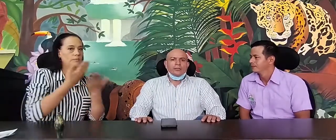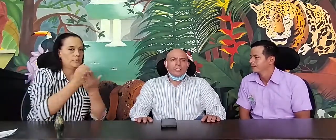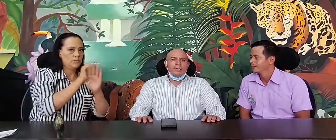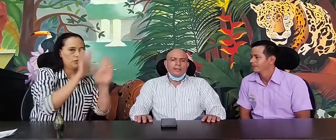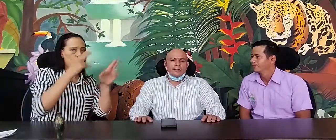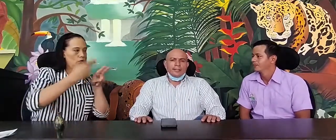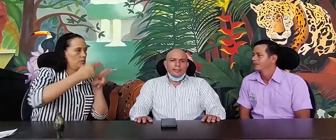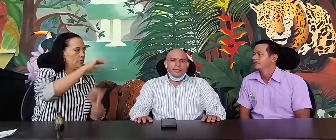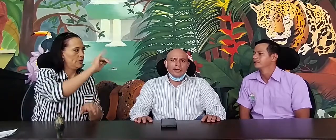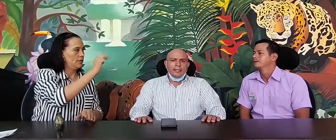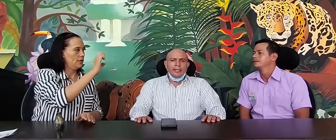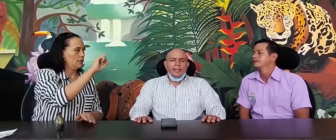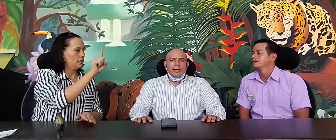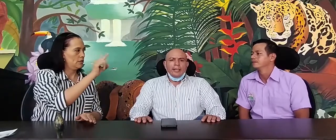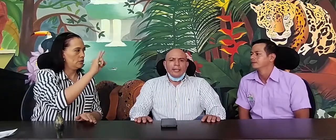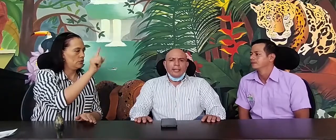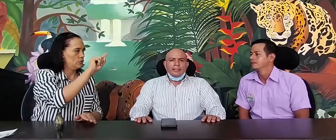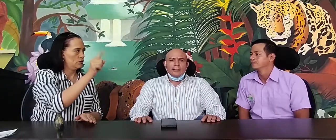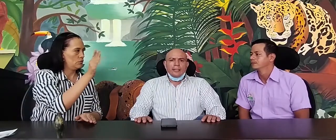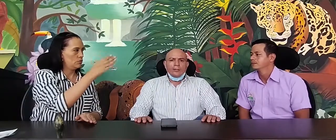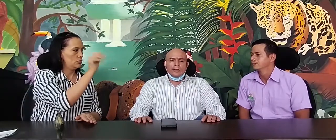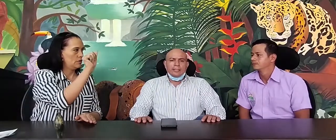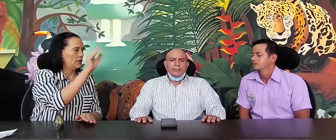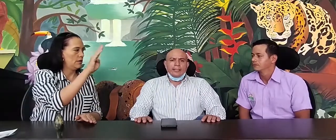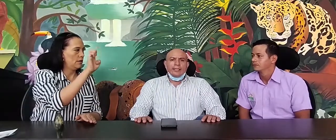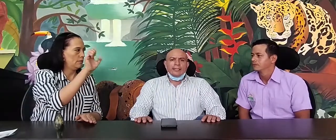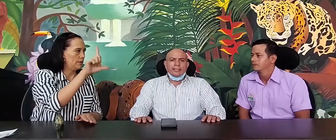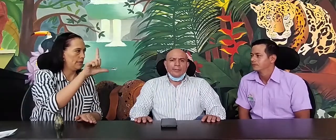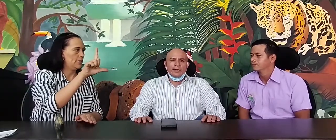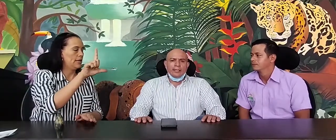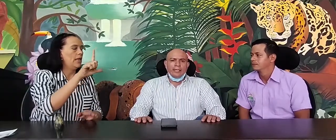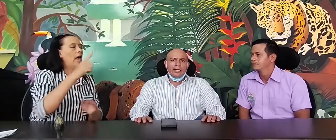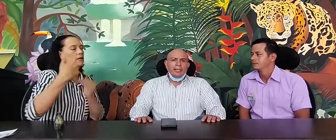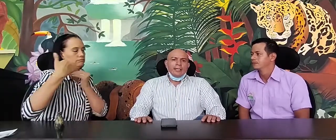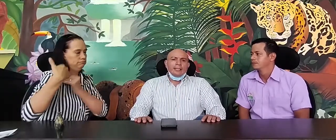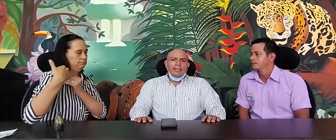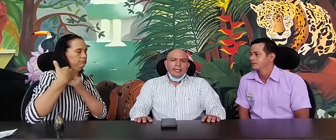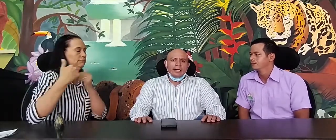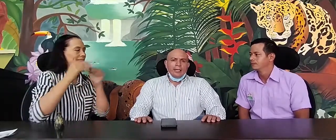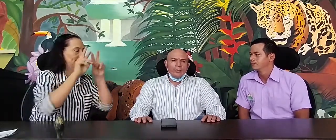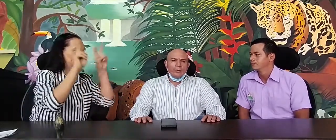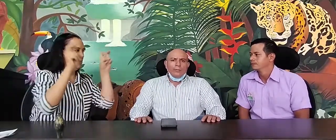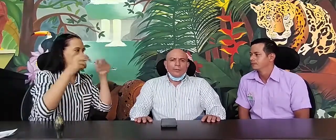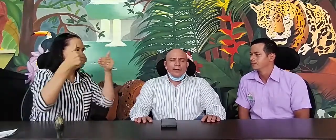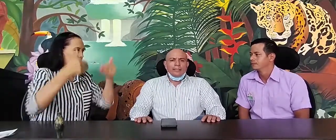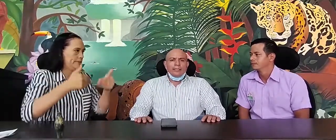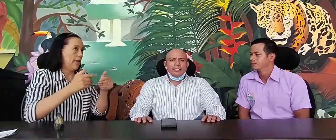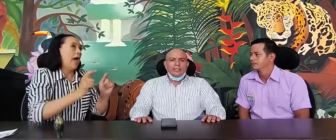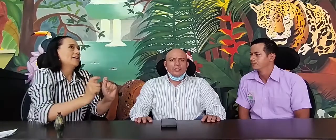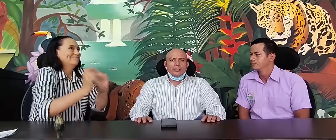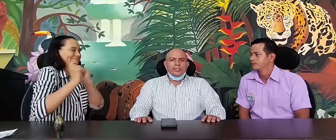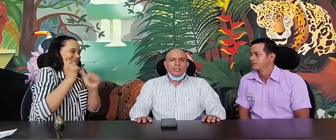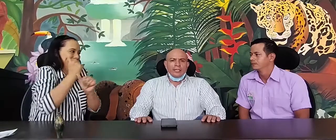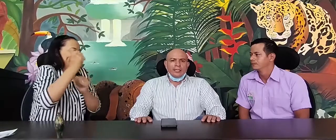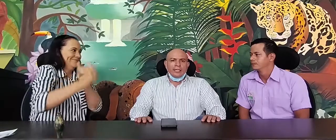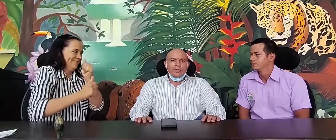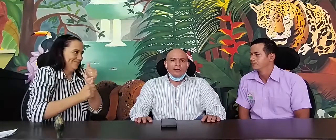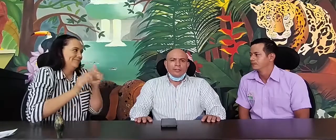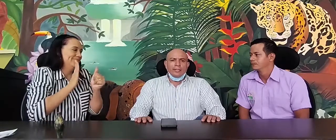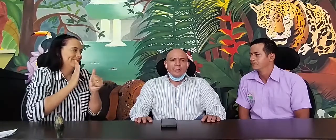Abel Sánchez Reina, enlace principal de discapacidad, delegado por parte del señor secretario de la